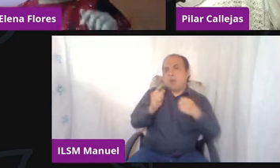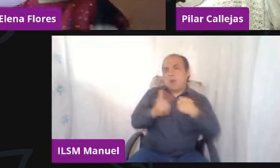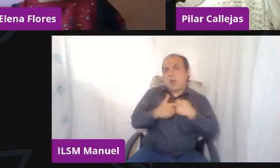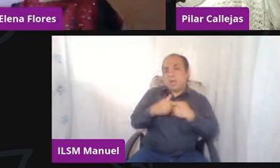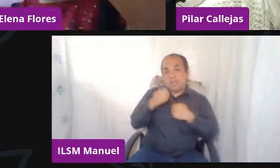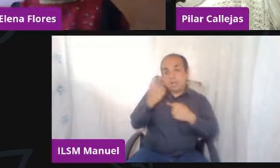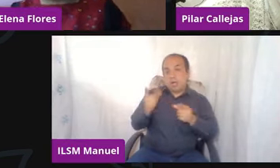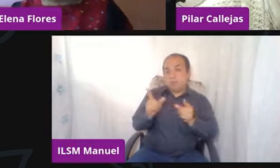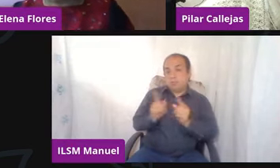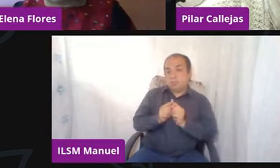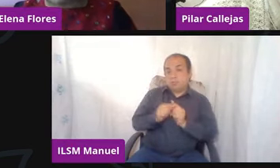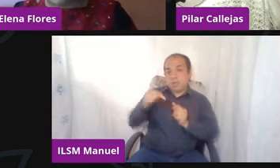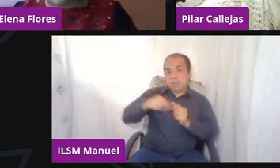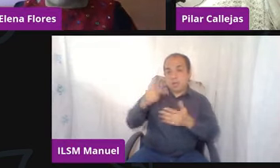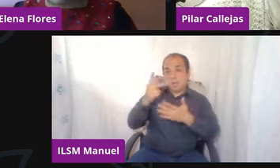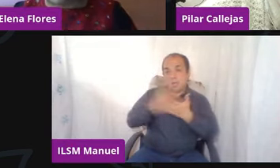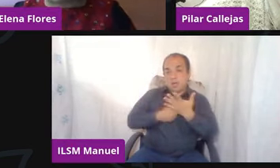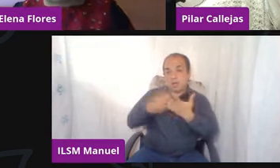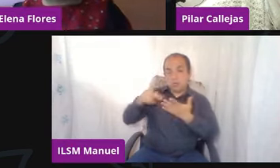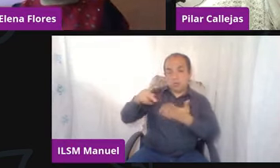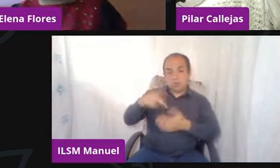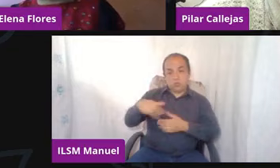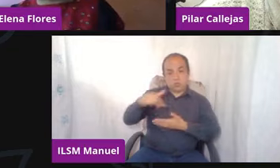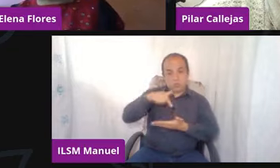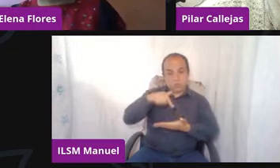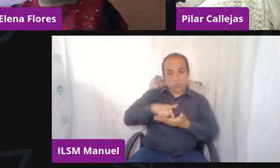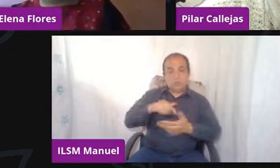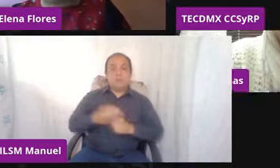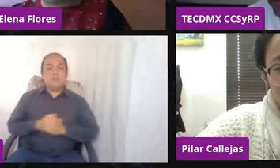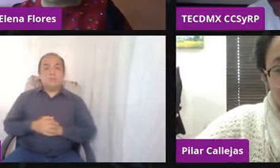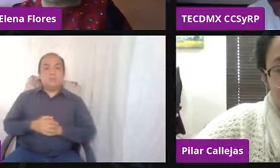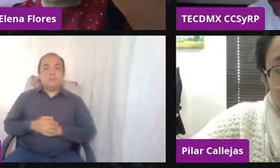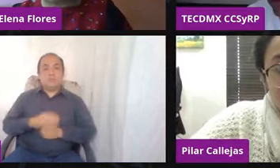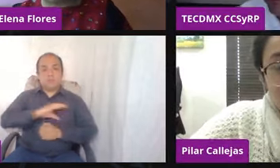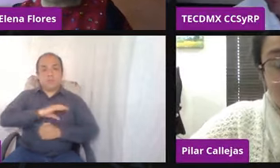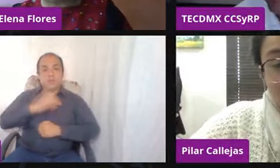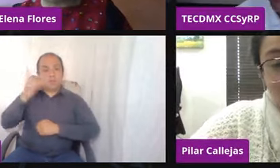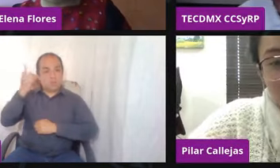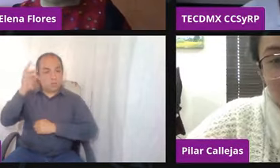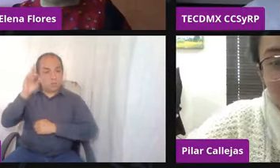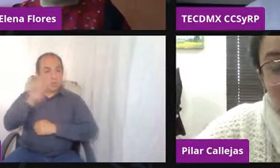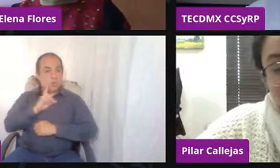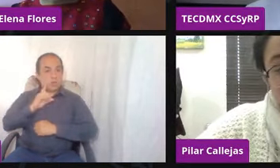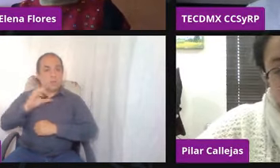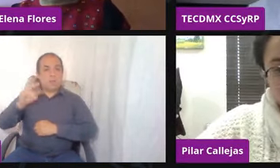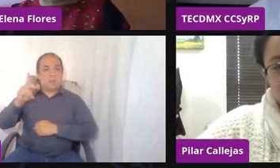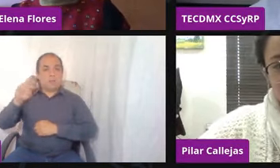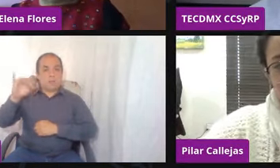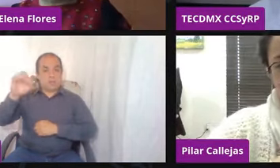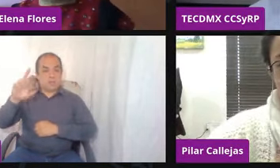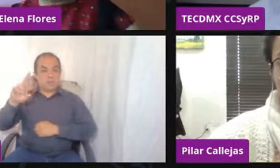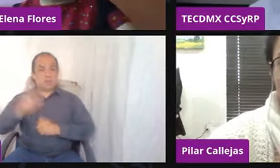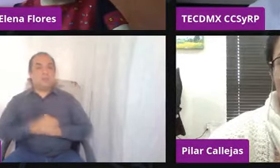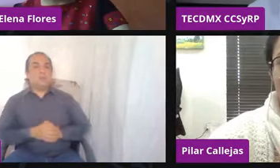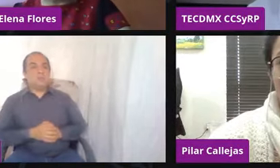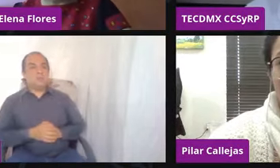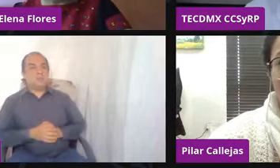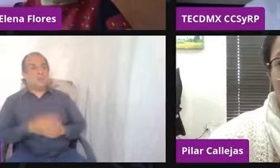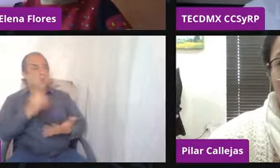cerrar este su programa su espacio mi querida doctora Pilar Callejas pues nada más invitarlos que